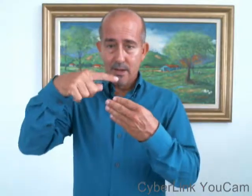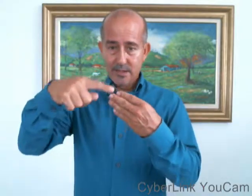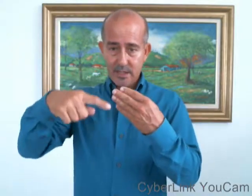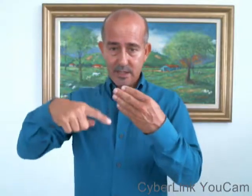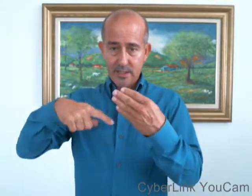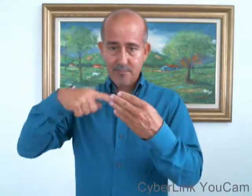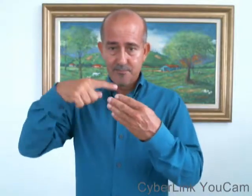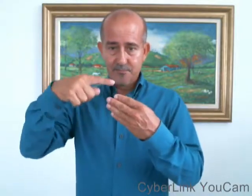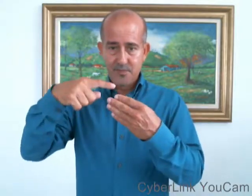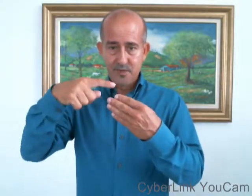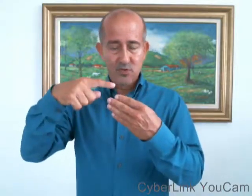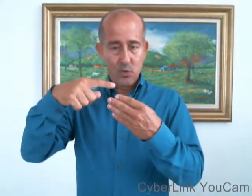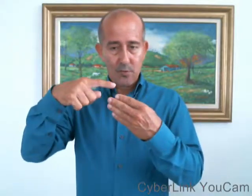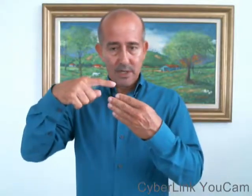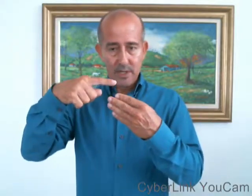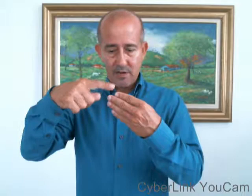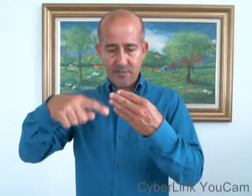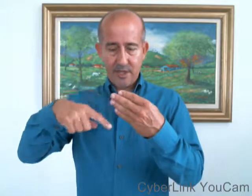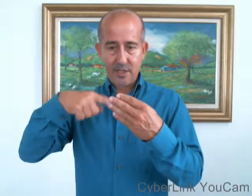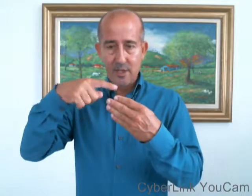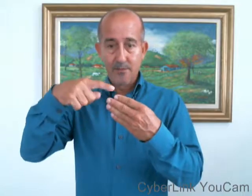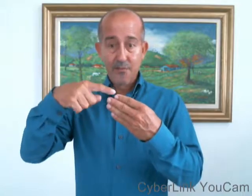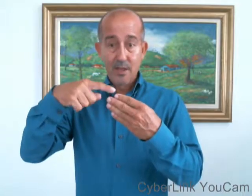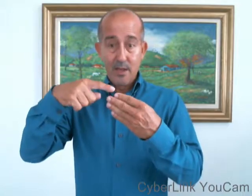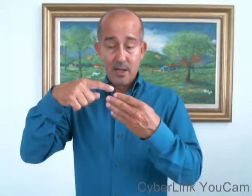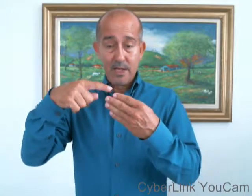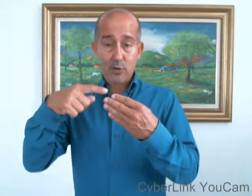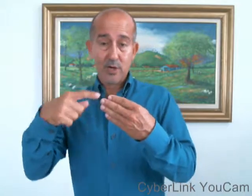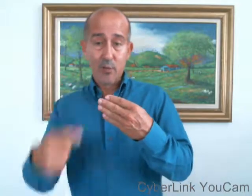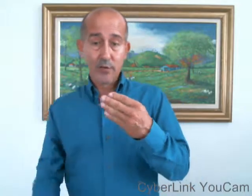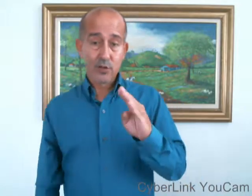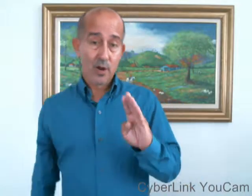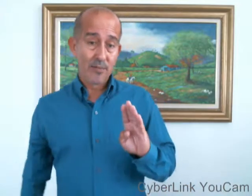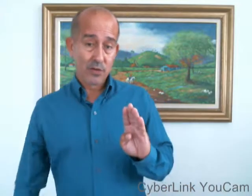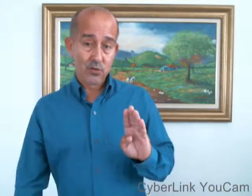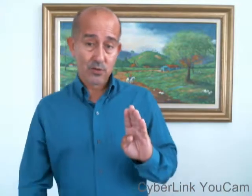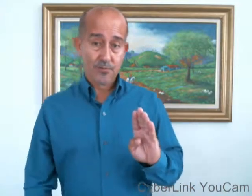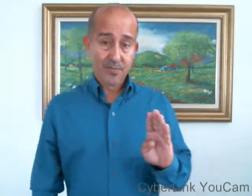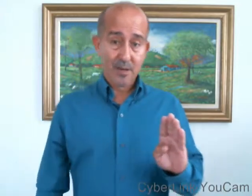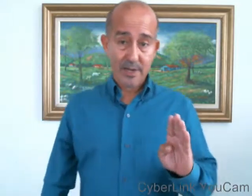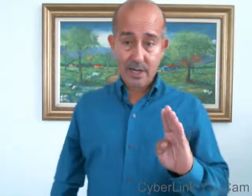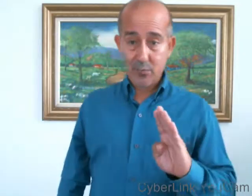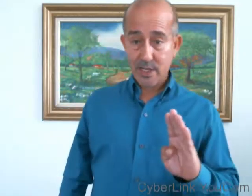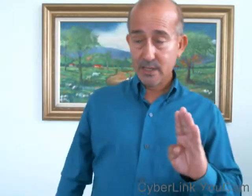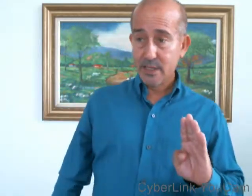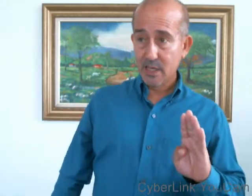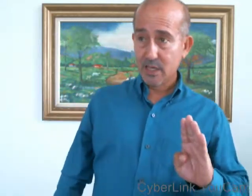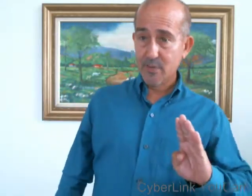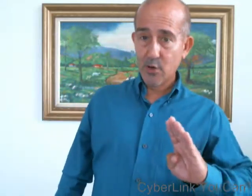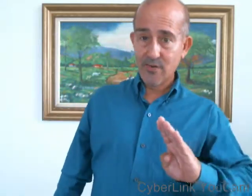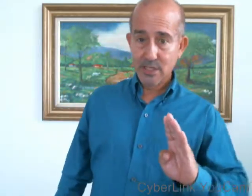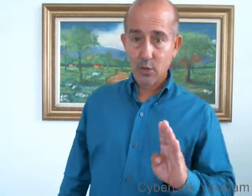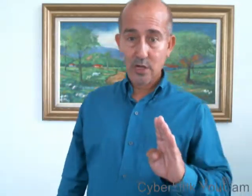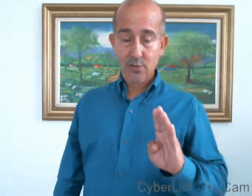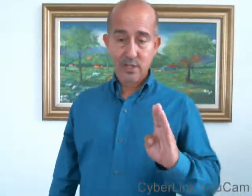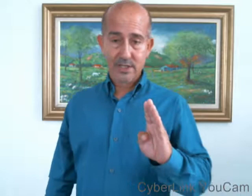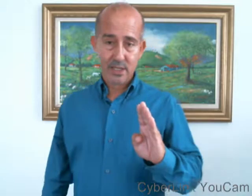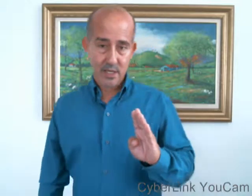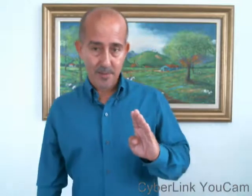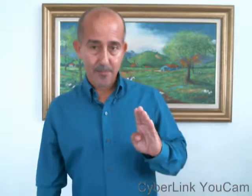Acerca, sobre, referente. Les recordamos a nuestros amigos que para que puedan entender mejor a veces los libros de señas,